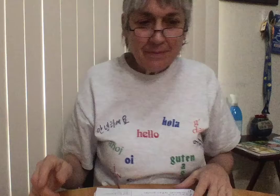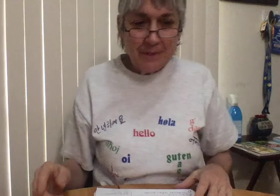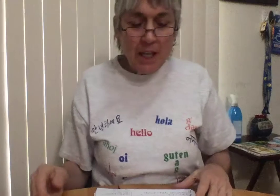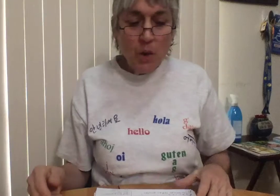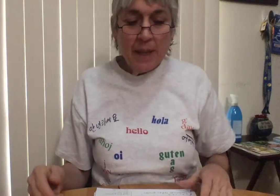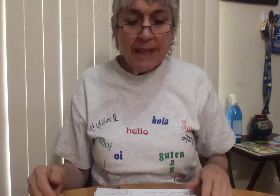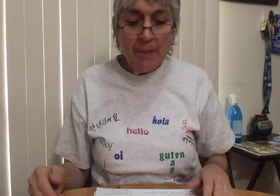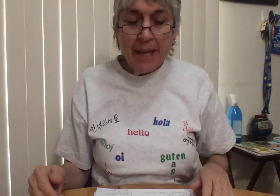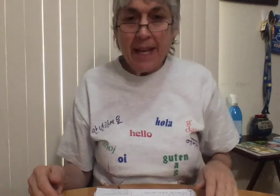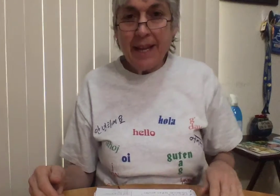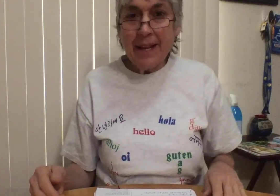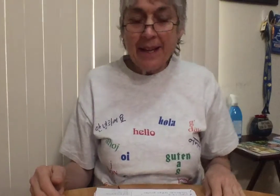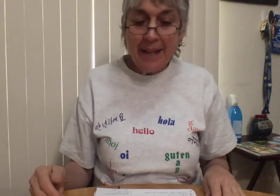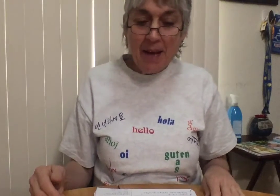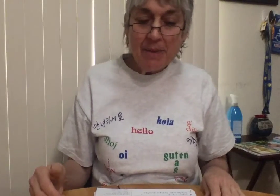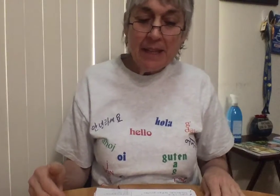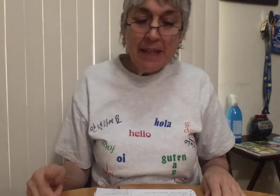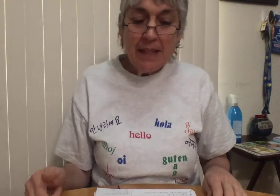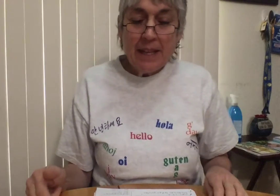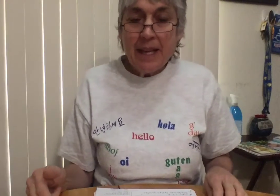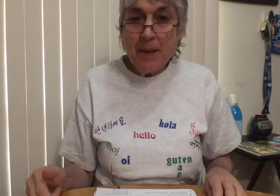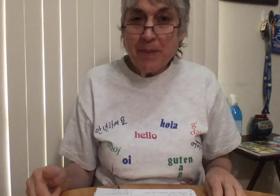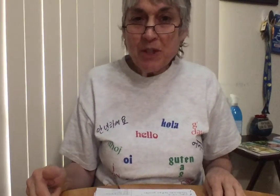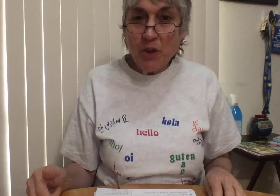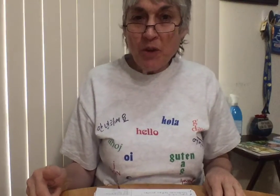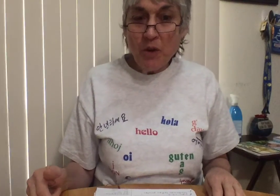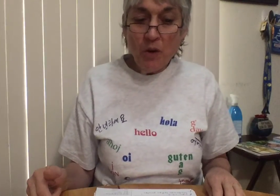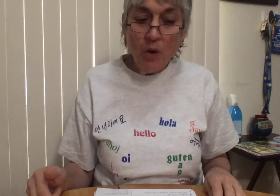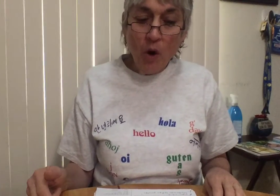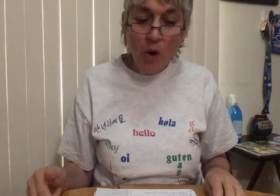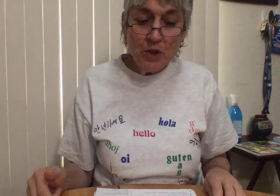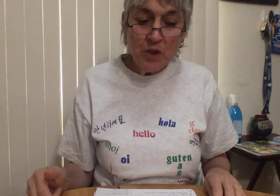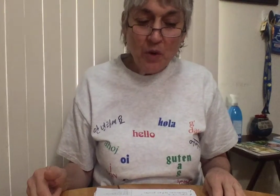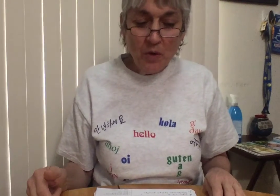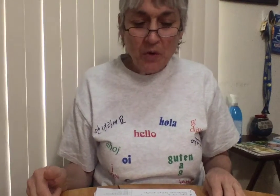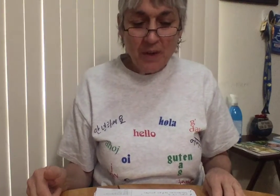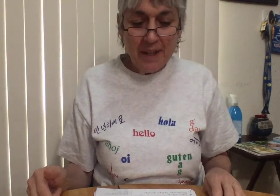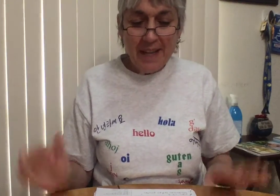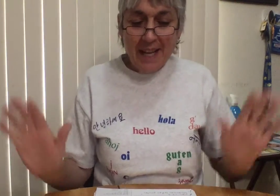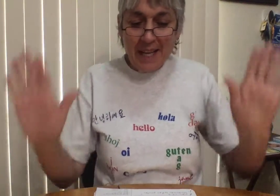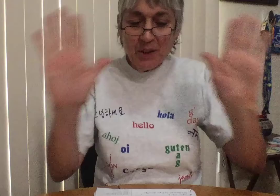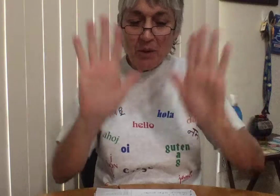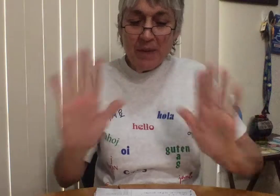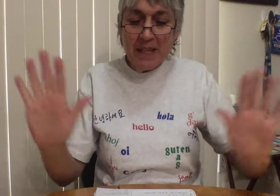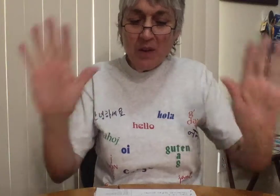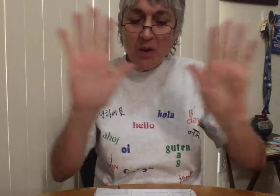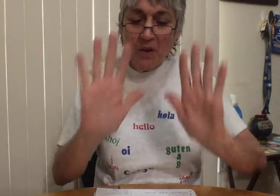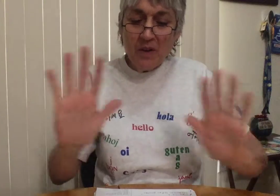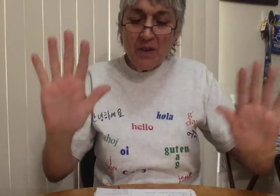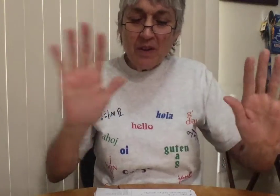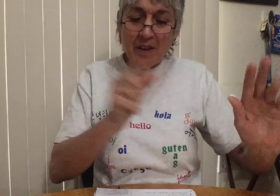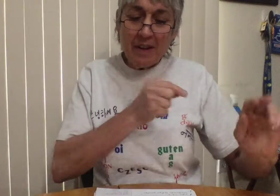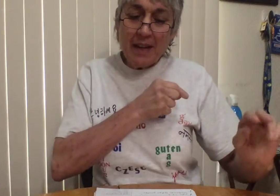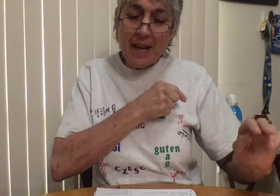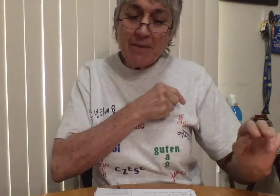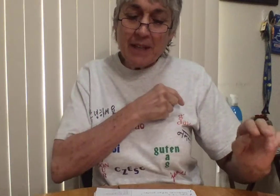Cuéntame, Gaby, episodio 8. El domingo, Gaby